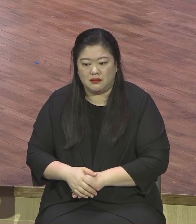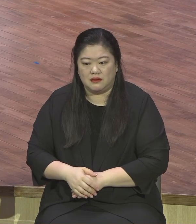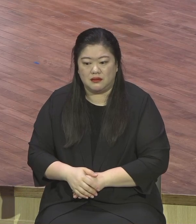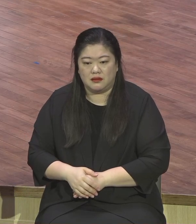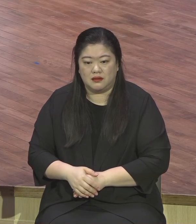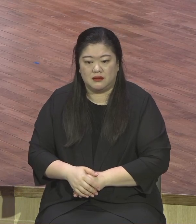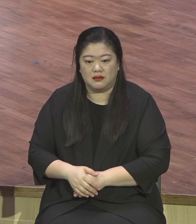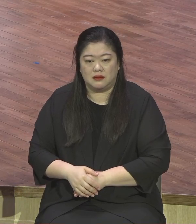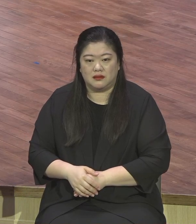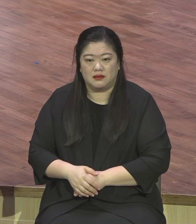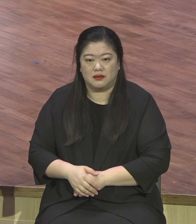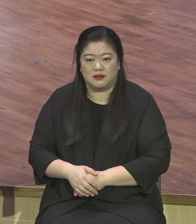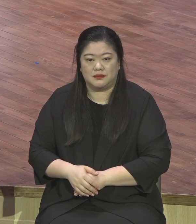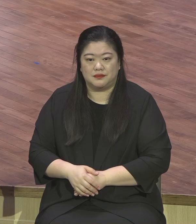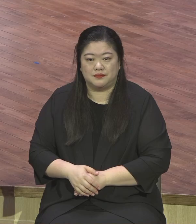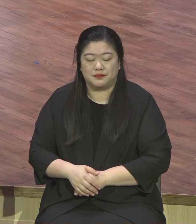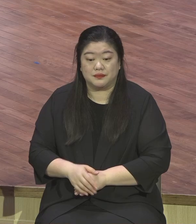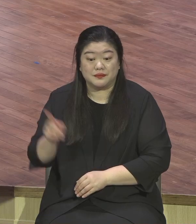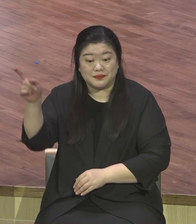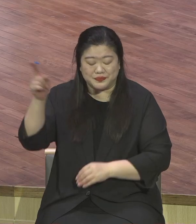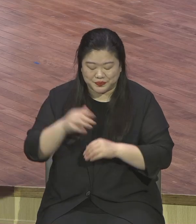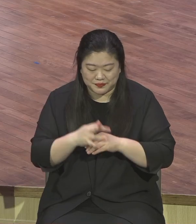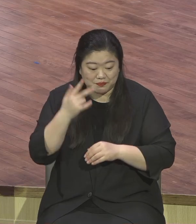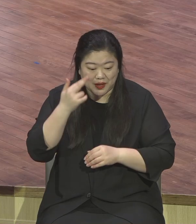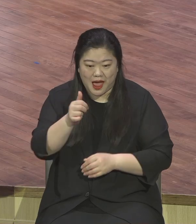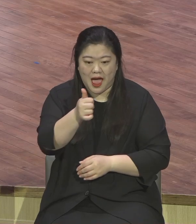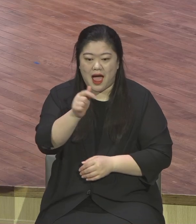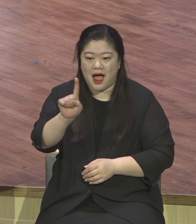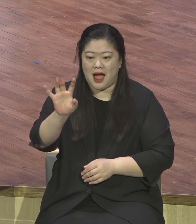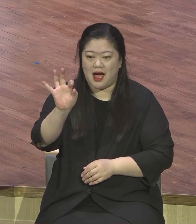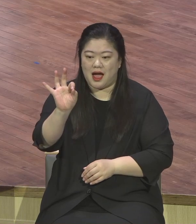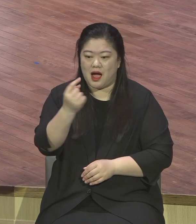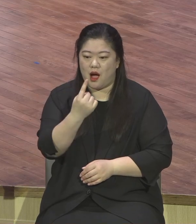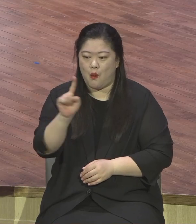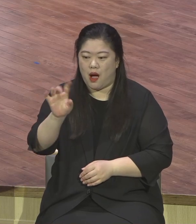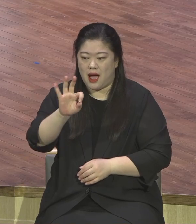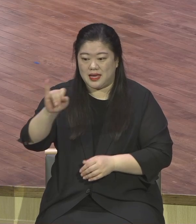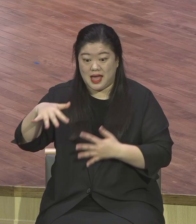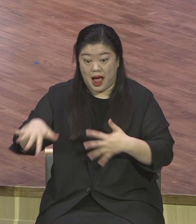하와이 좋아요 하와이 가서 신혼여행 갔다 돌아오면서 이혼하는 가정이 많대요